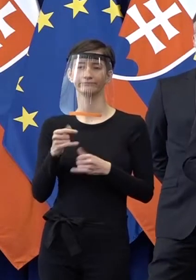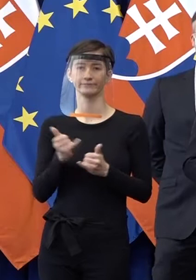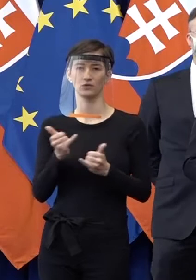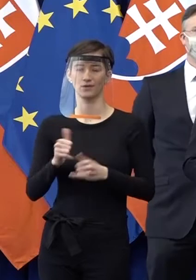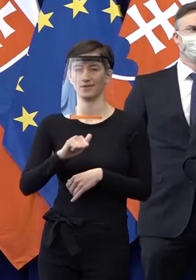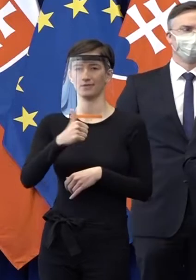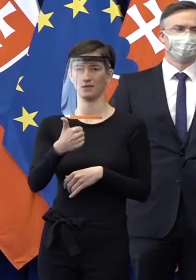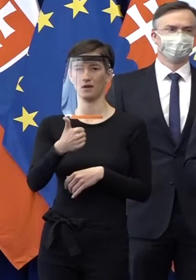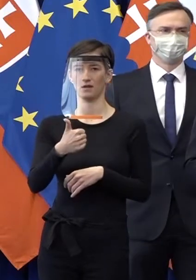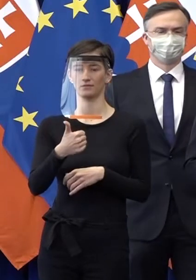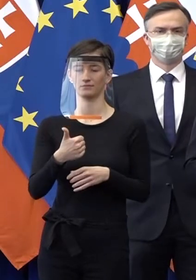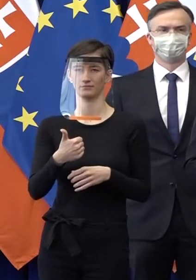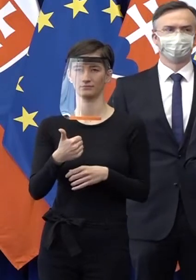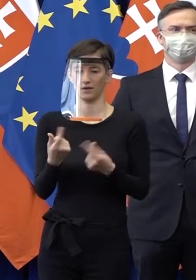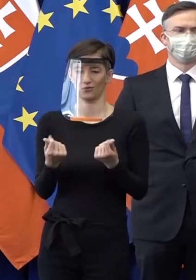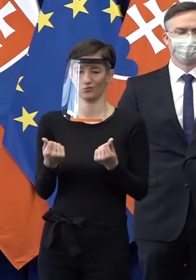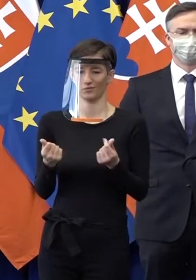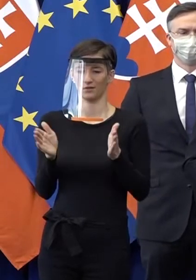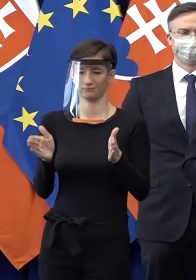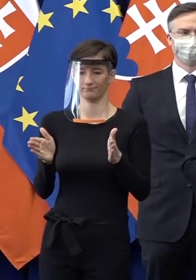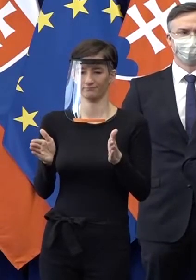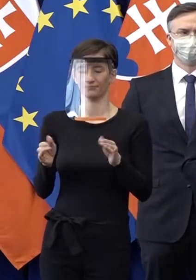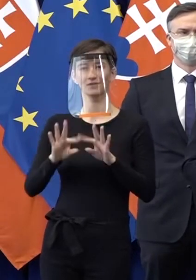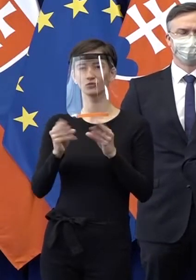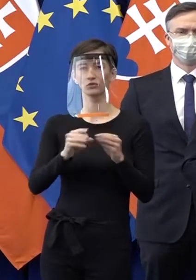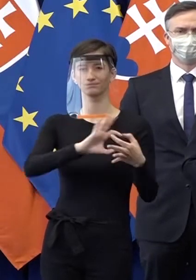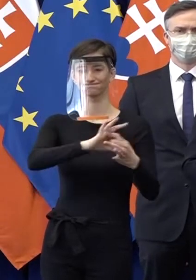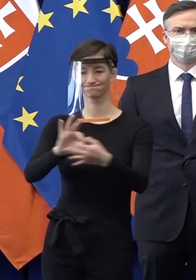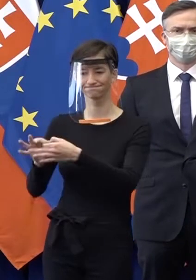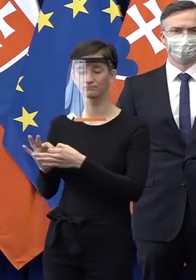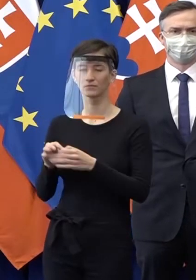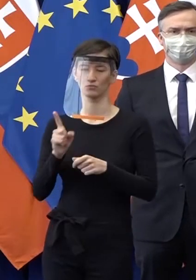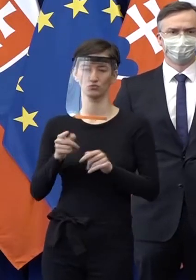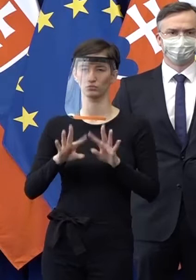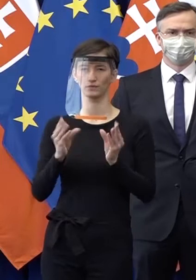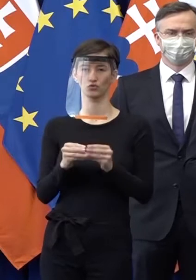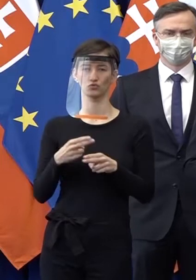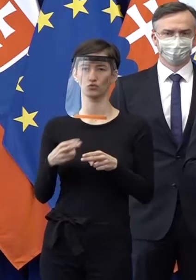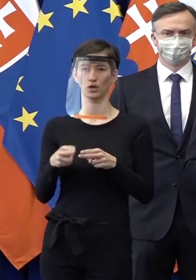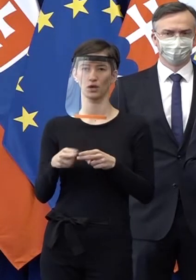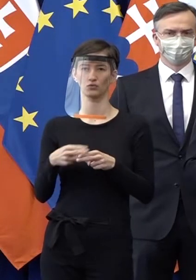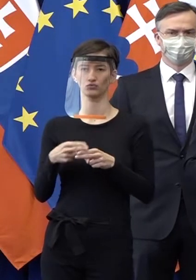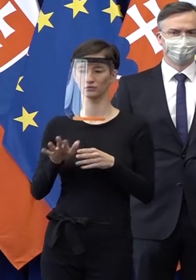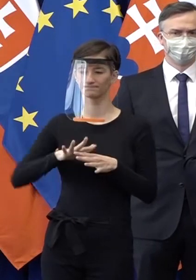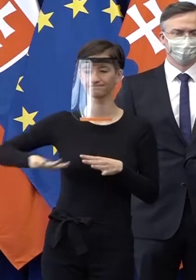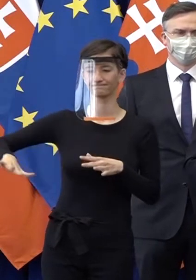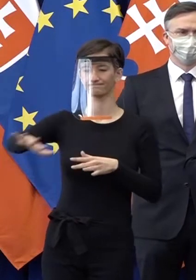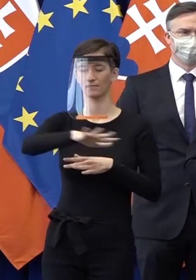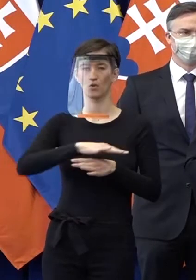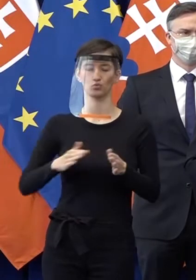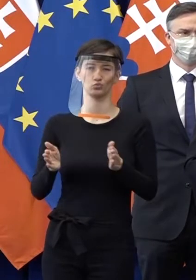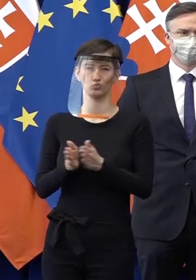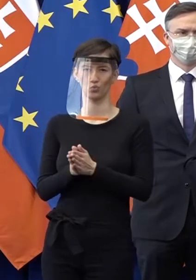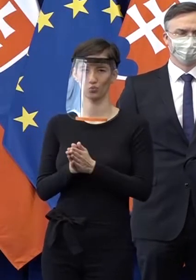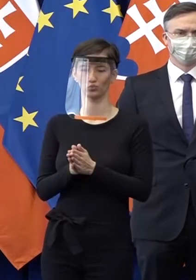jednu ekonomiku, ktorá je previazaná. A musíme teda všetky tieto väzby riešiť vlastne celoplošne z hľadiska